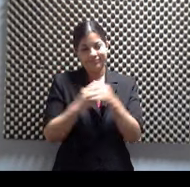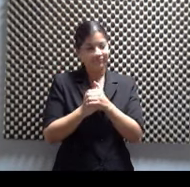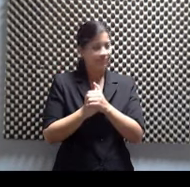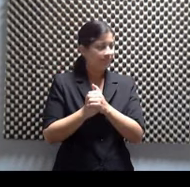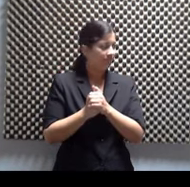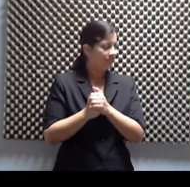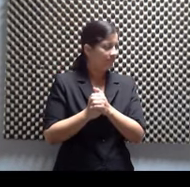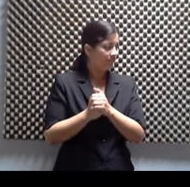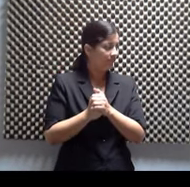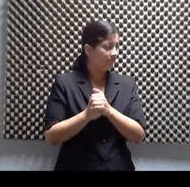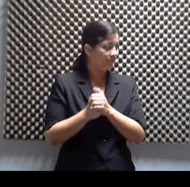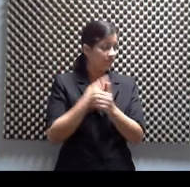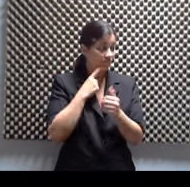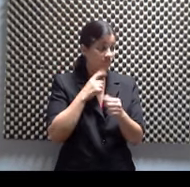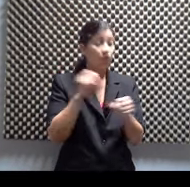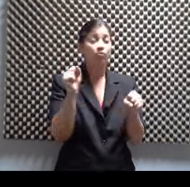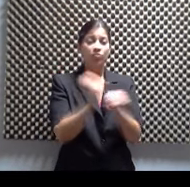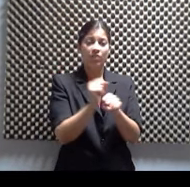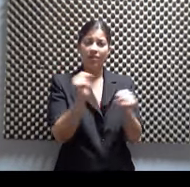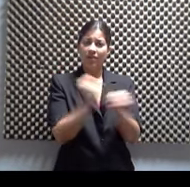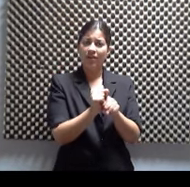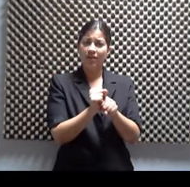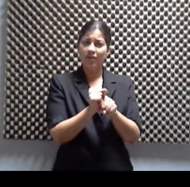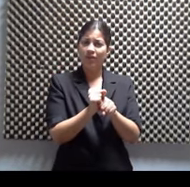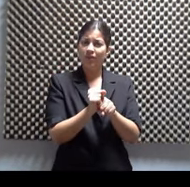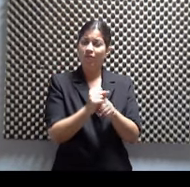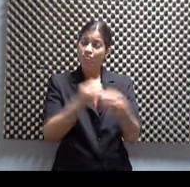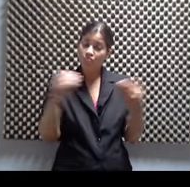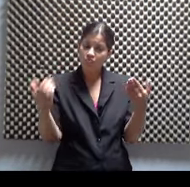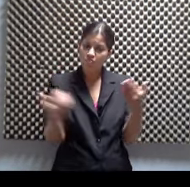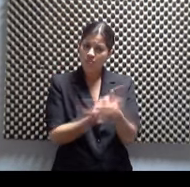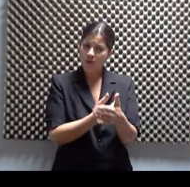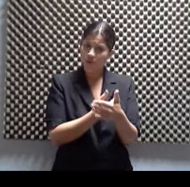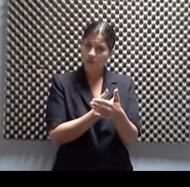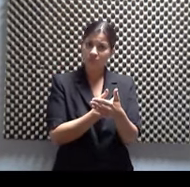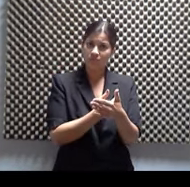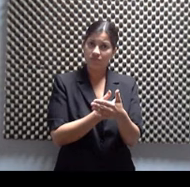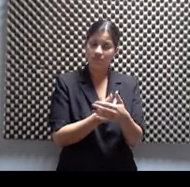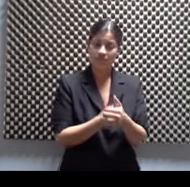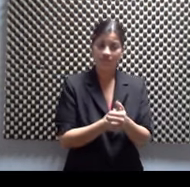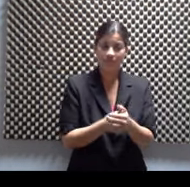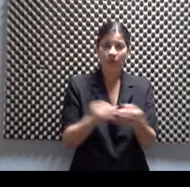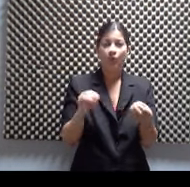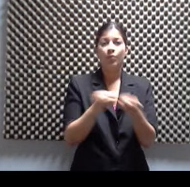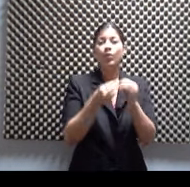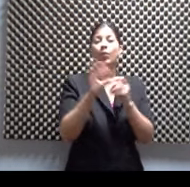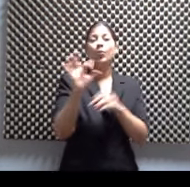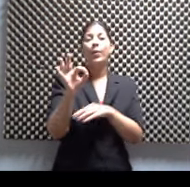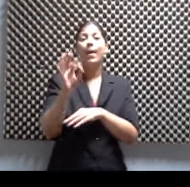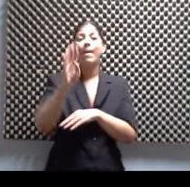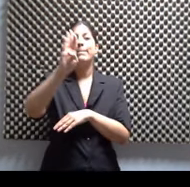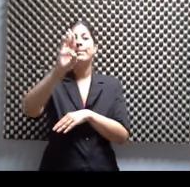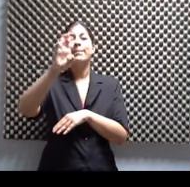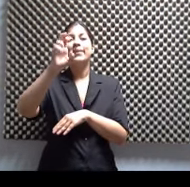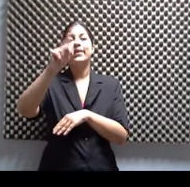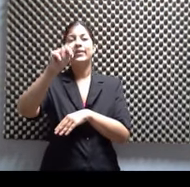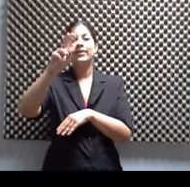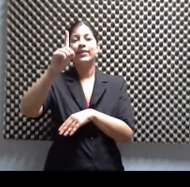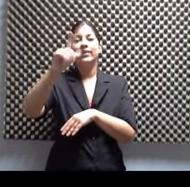y definitivamente un trabajo totalmente innovador este año. El número 9, Brenda Hopkins Miranda, simple.